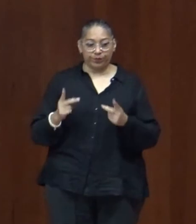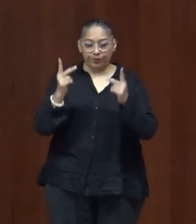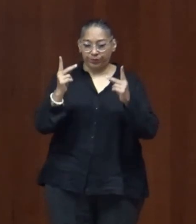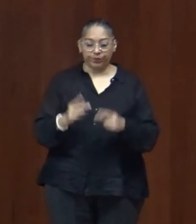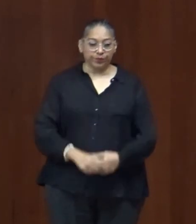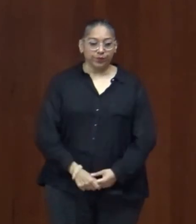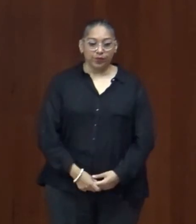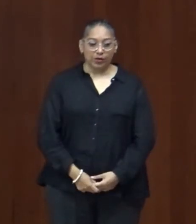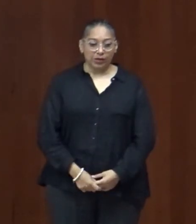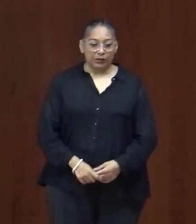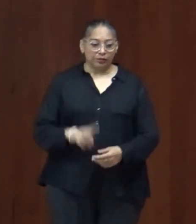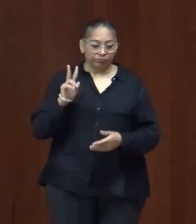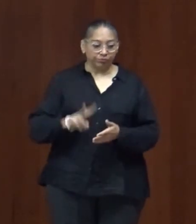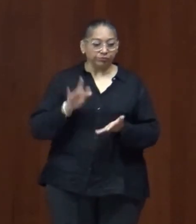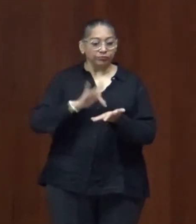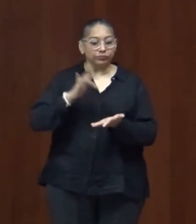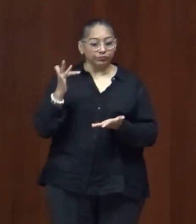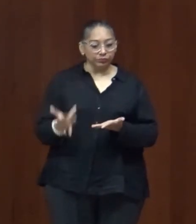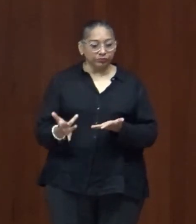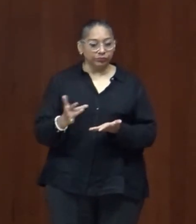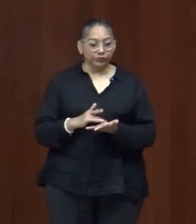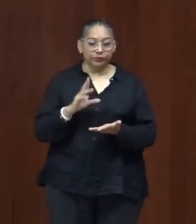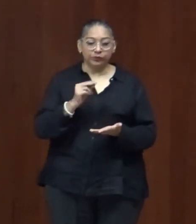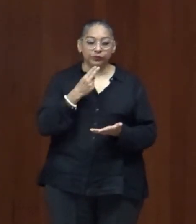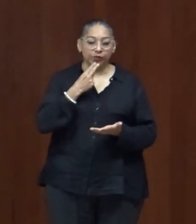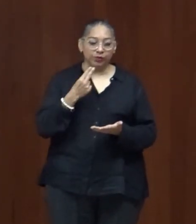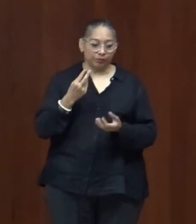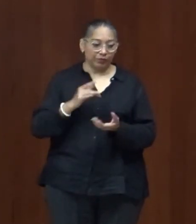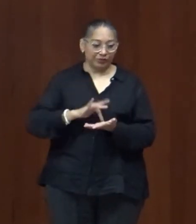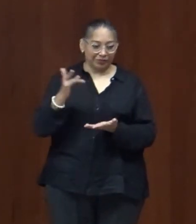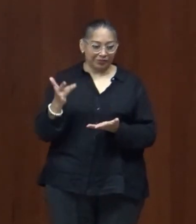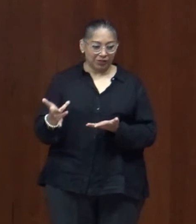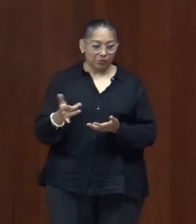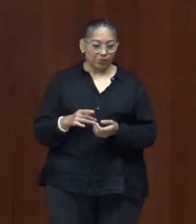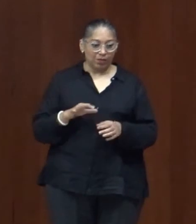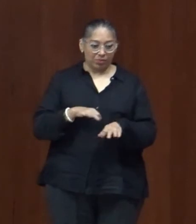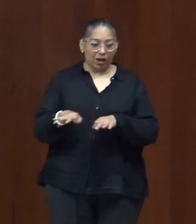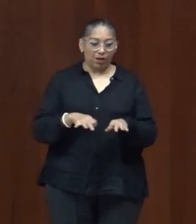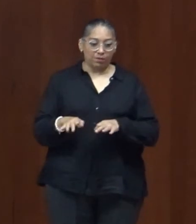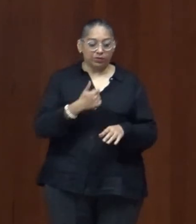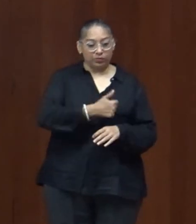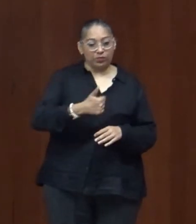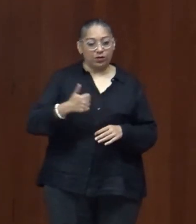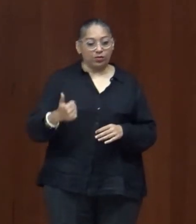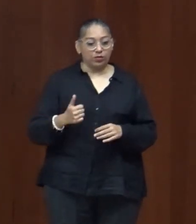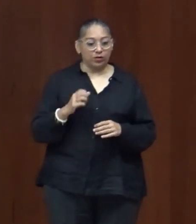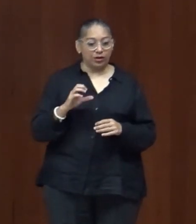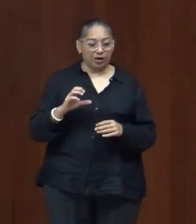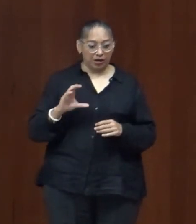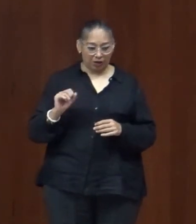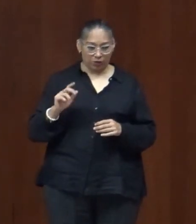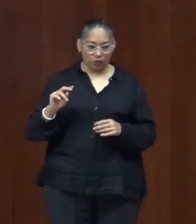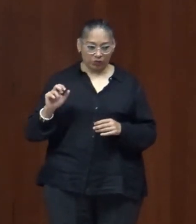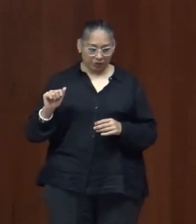verdad que aprecio y admiro mucho el trabajo que realiza Caminado y todos los esfuerzos que